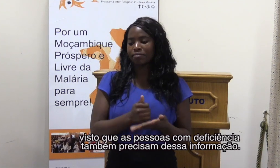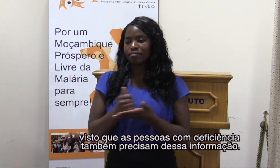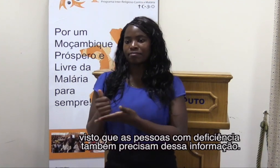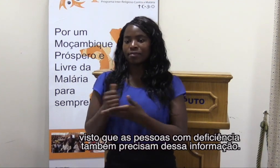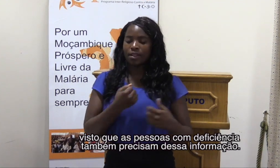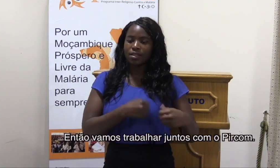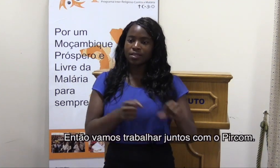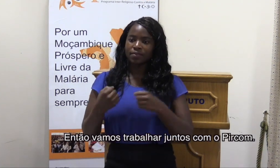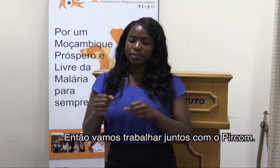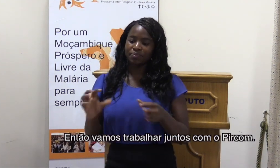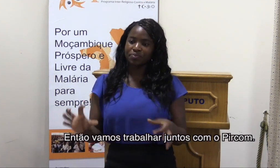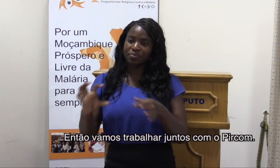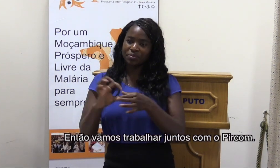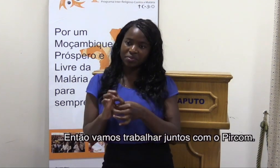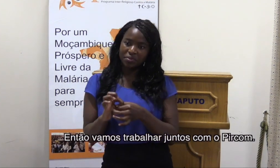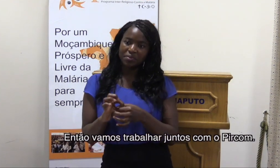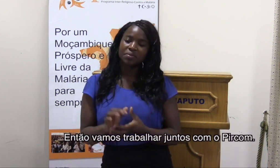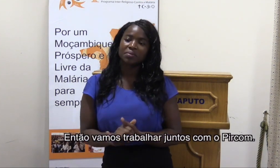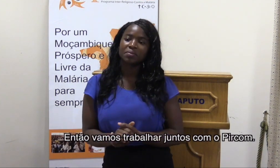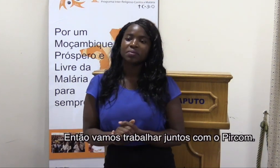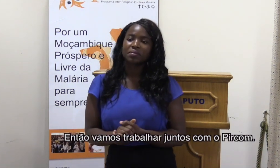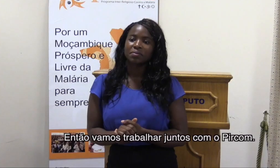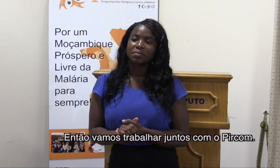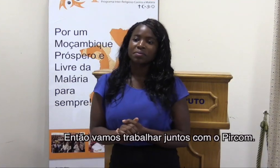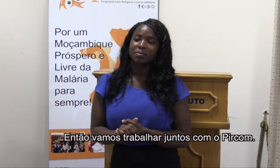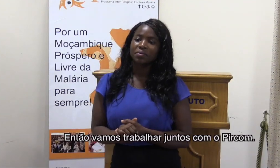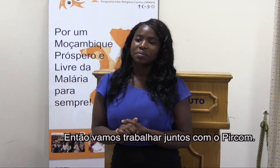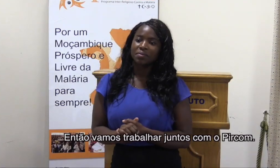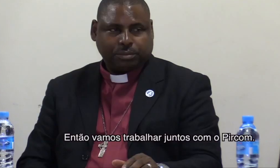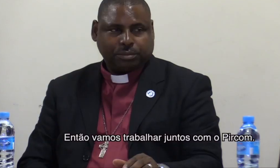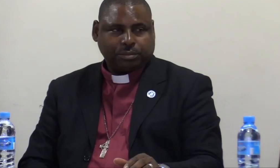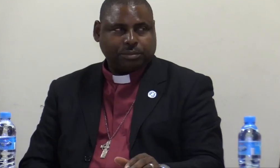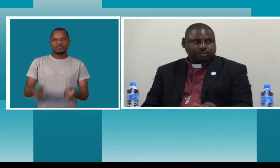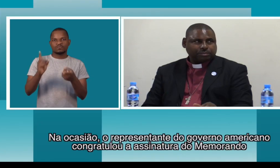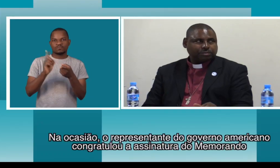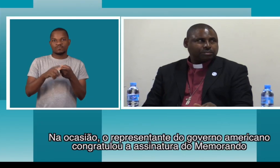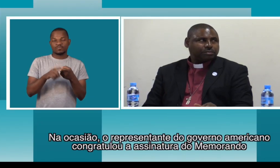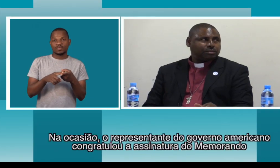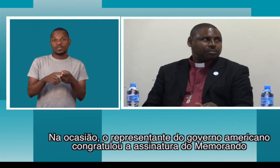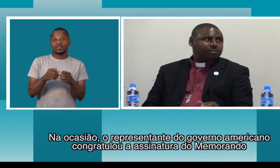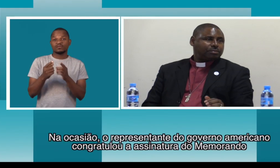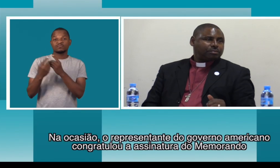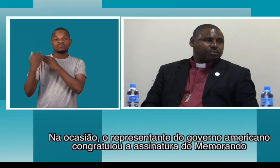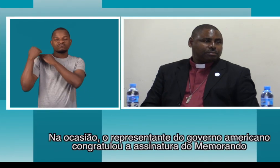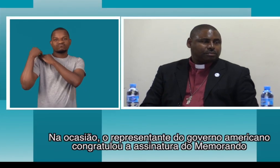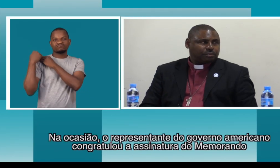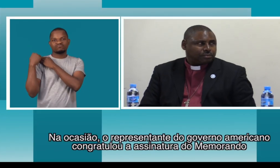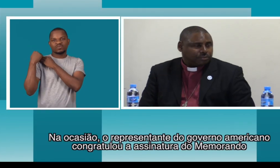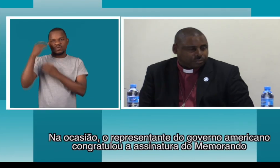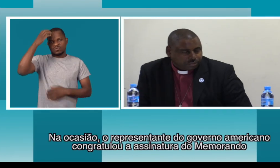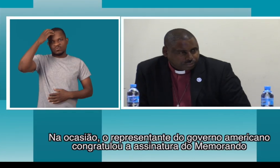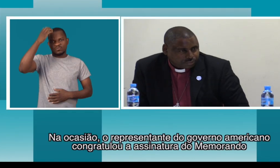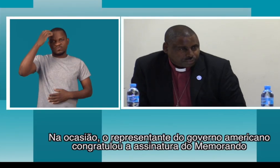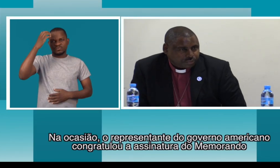Então, junto com a PIRCOM, vamos trabalhar. Na ocasião, o representante do governo americano